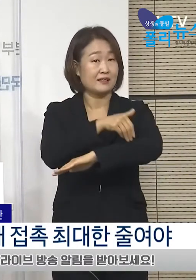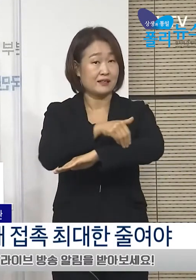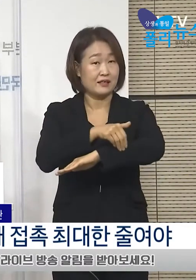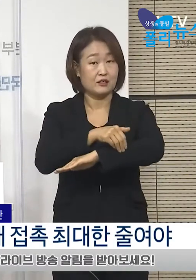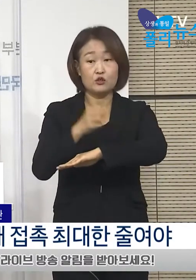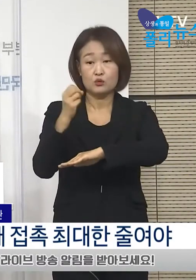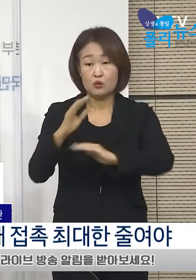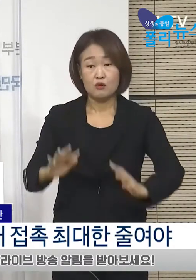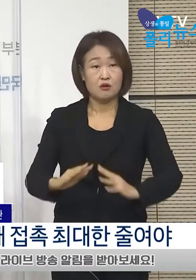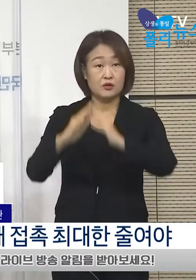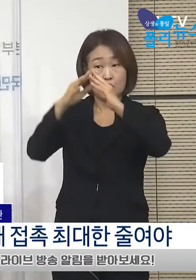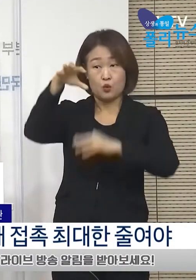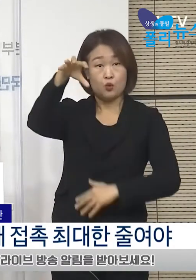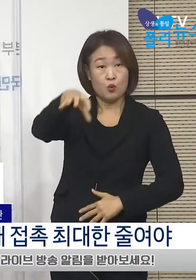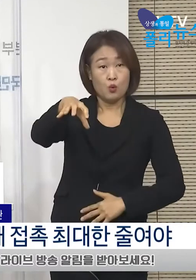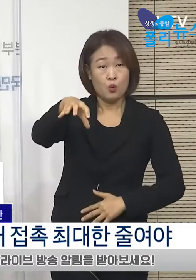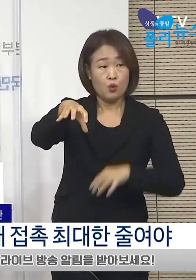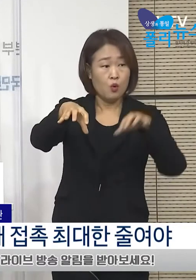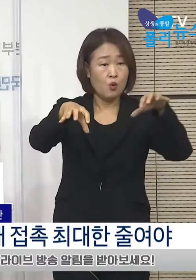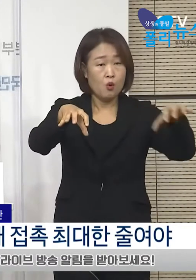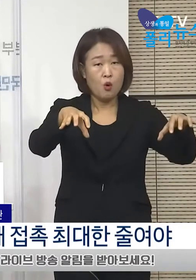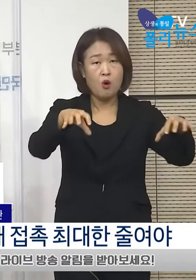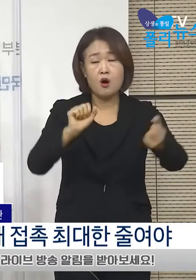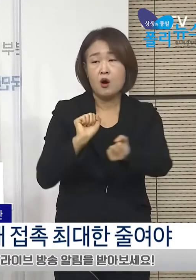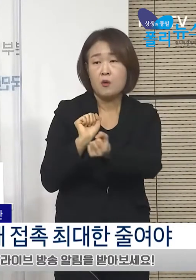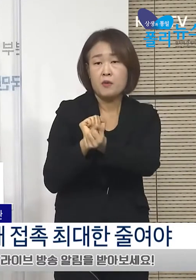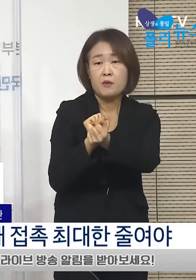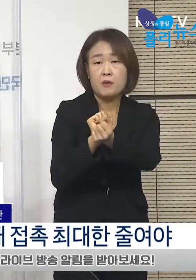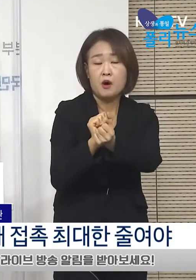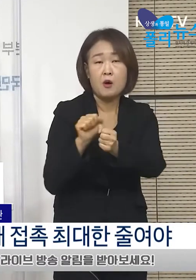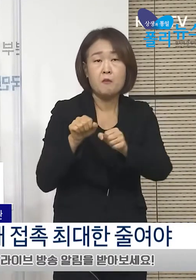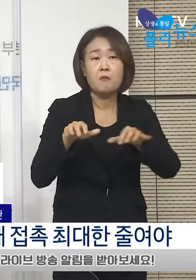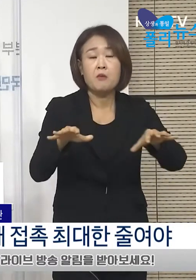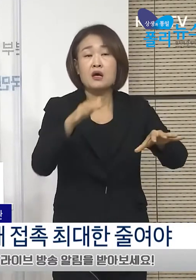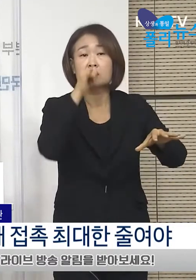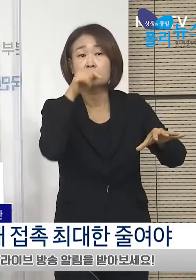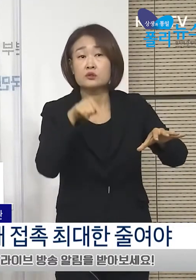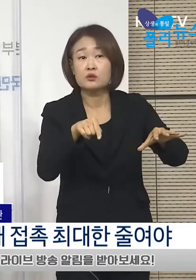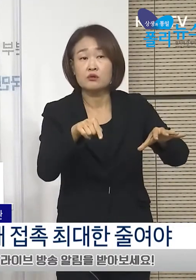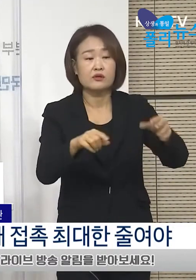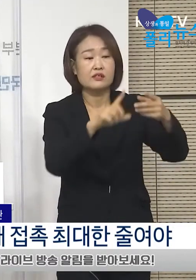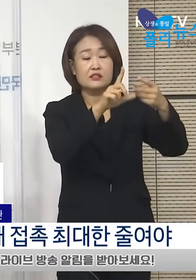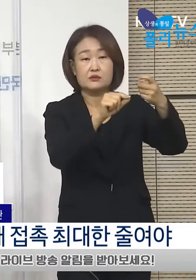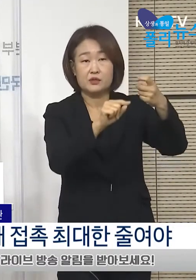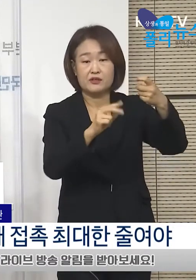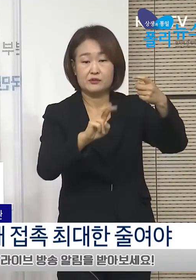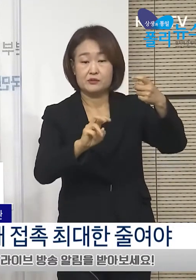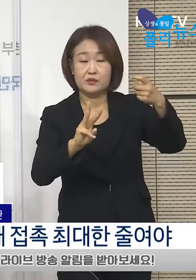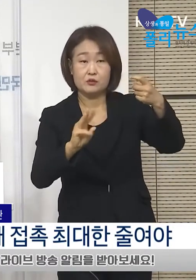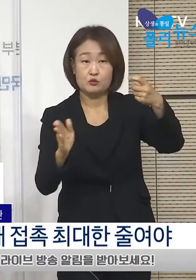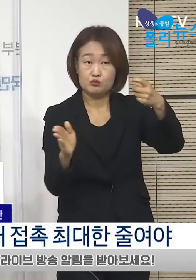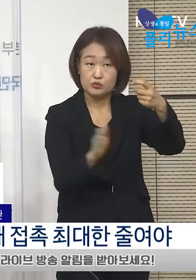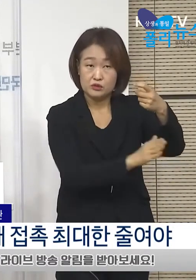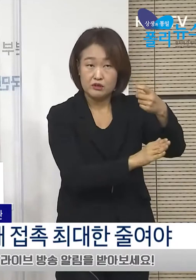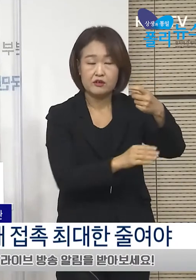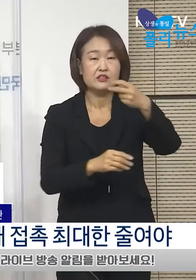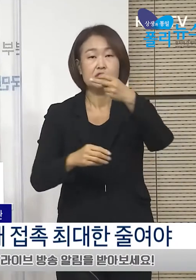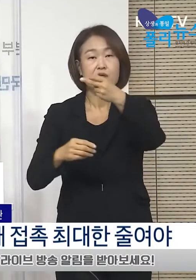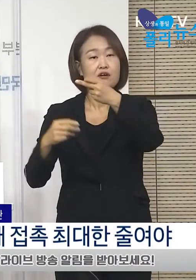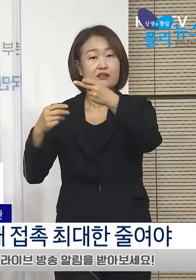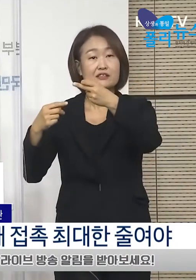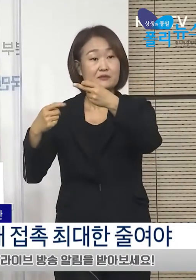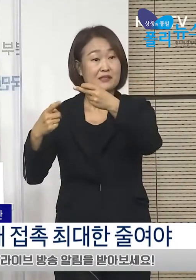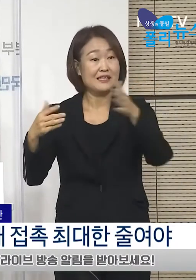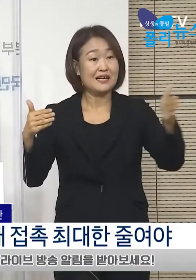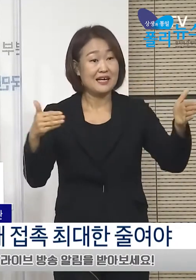현장에서 집단 감염이 발생하는 점을 감안하여 11월 23일부터 12월 11일까지